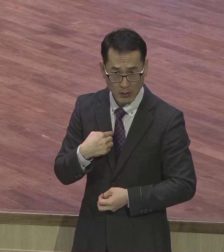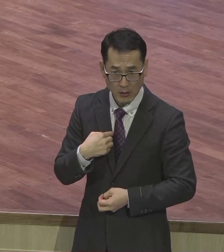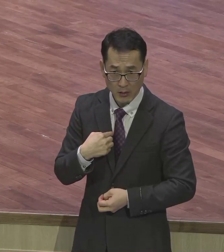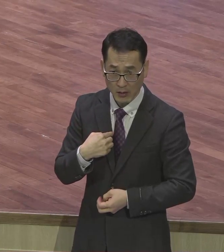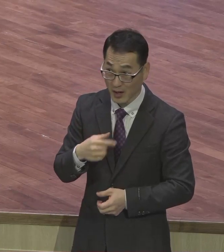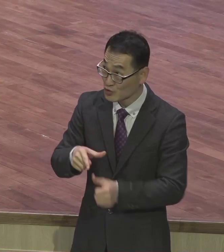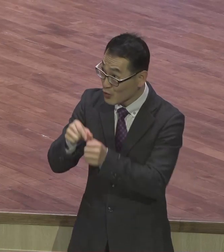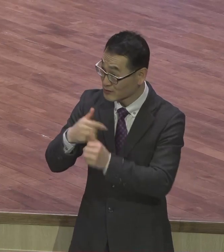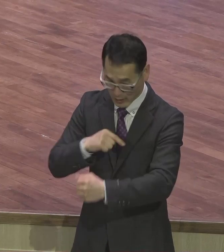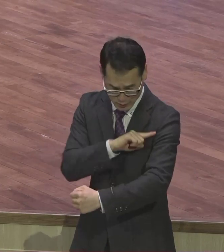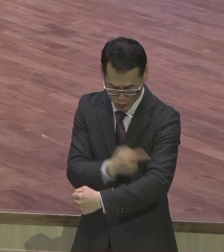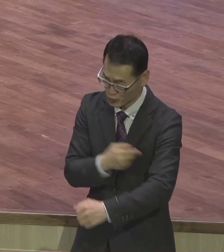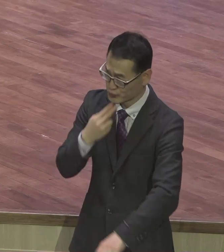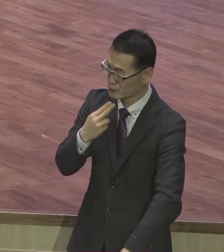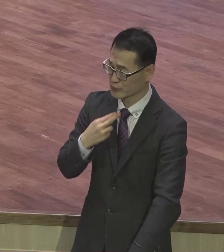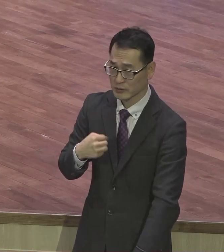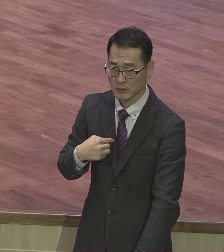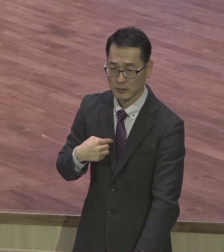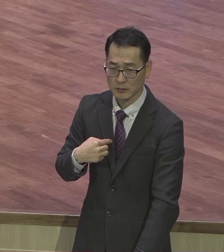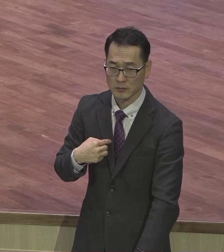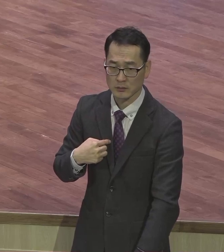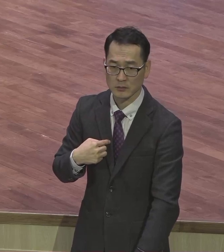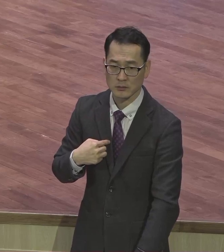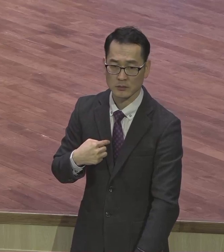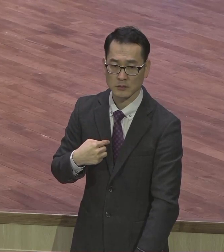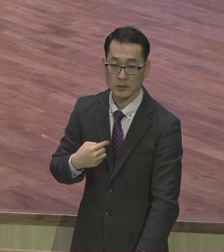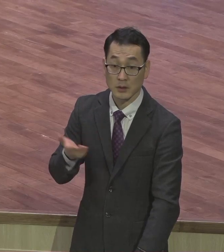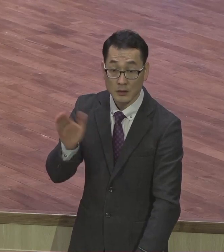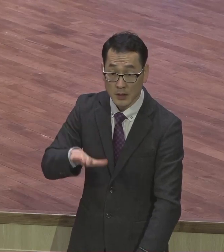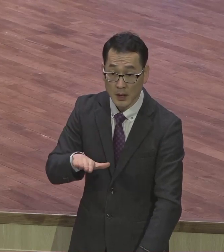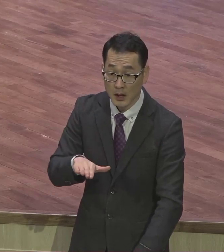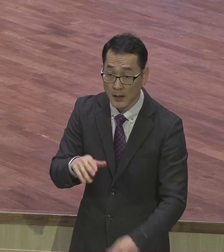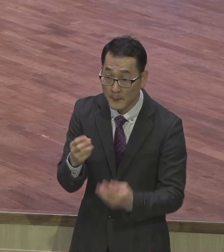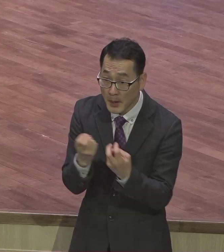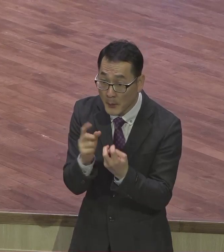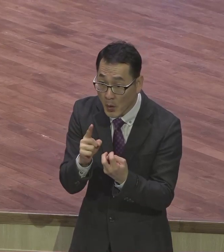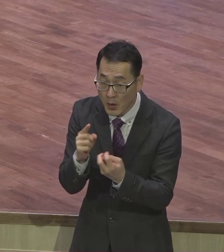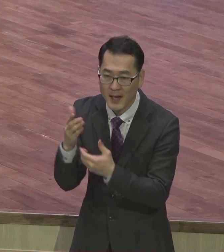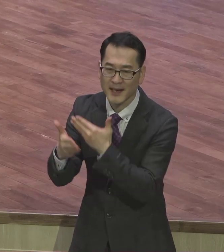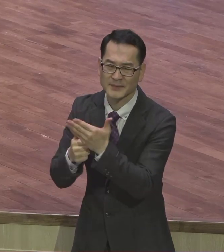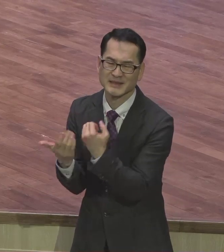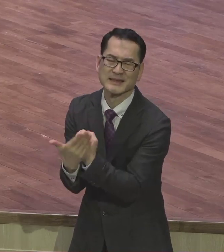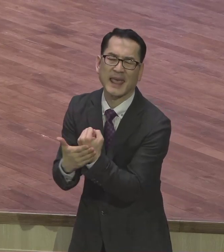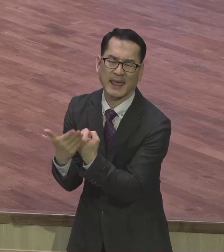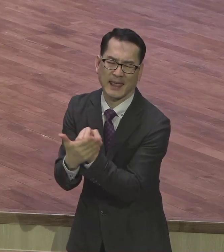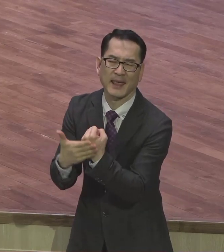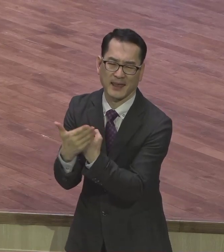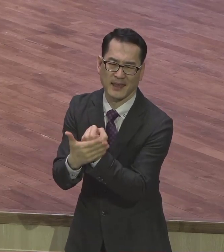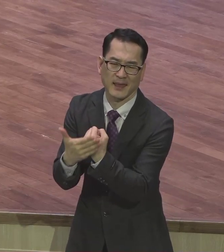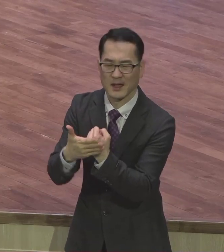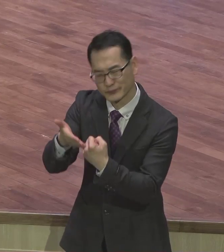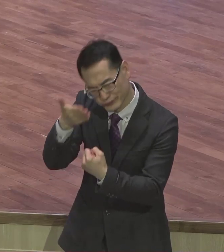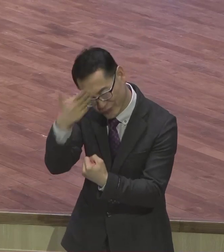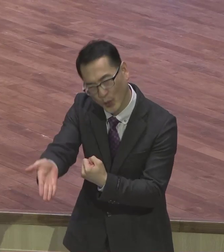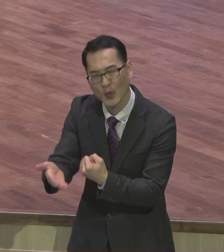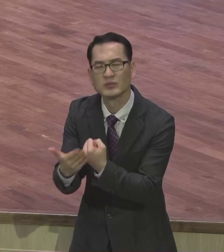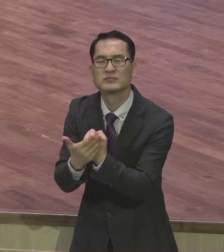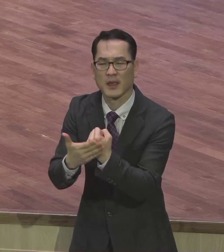하나님의 은혜로 은혜로 은혜로 주어진 거예요. 얼마나 놀라운